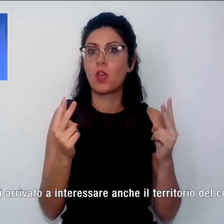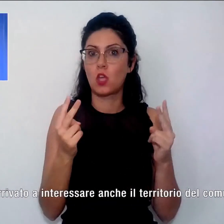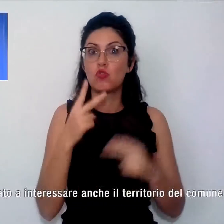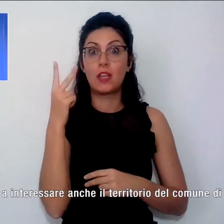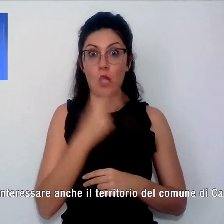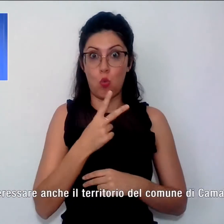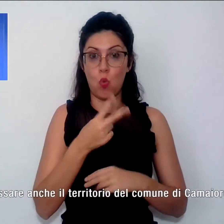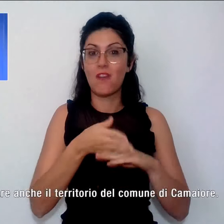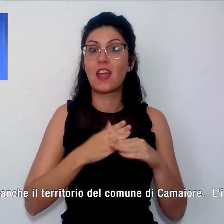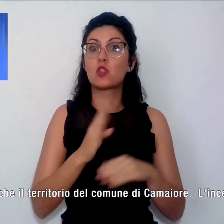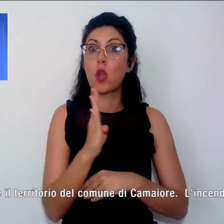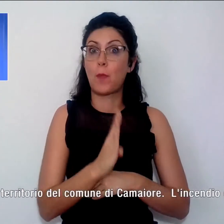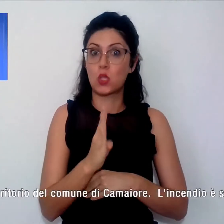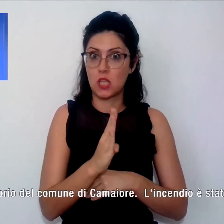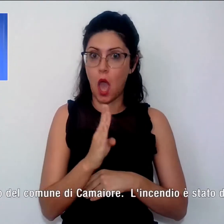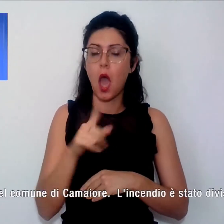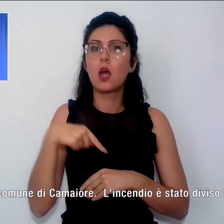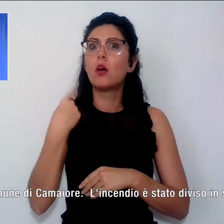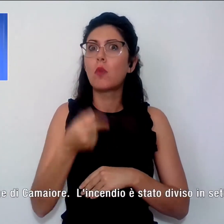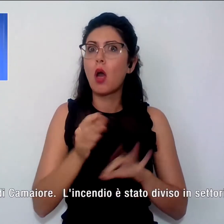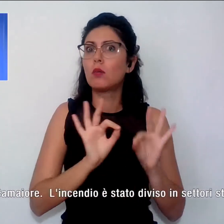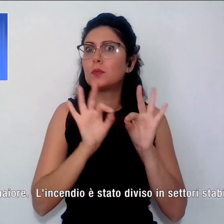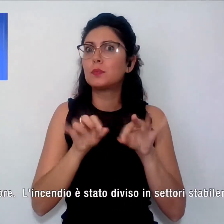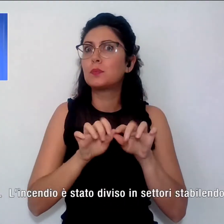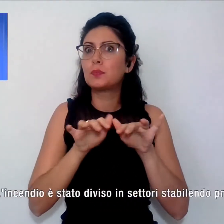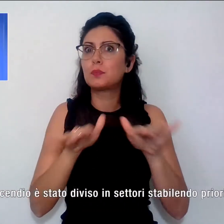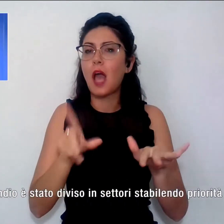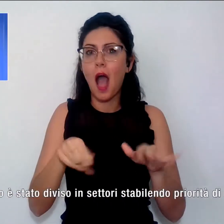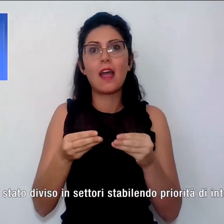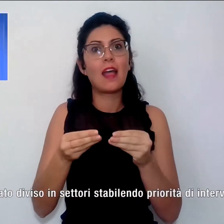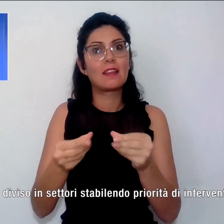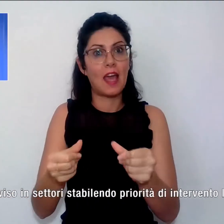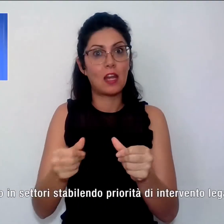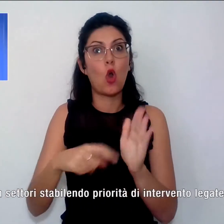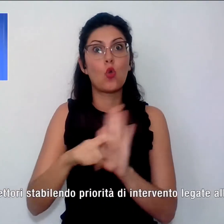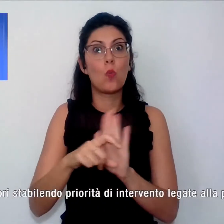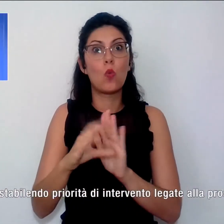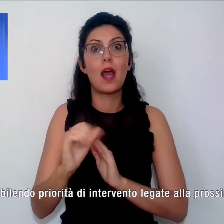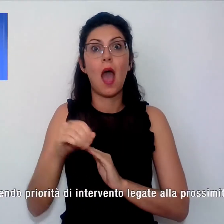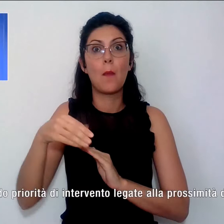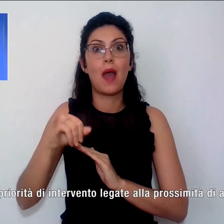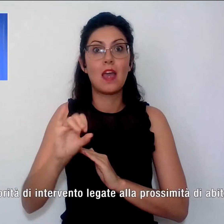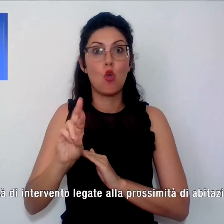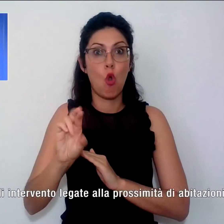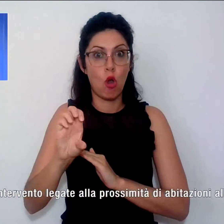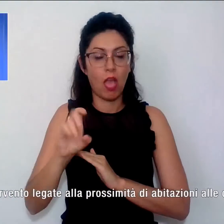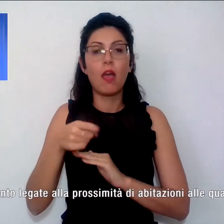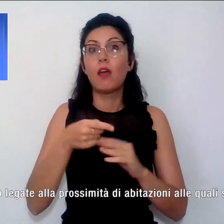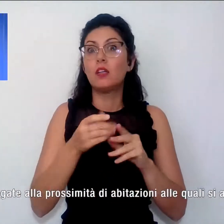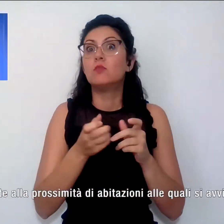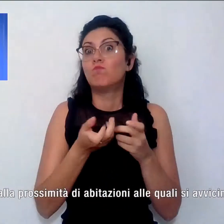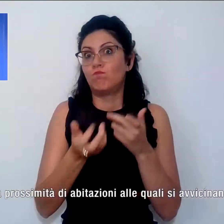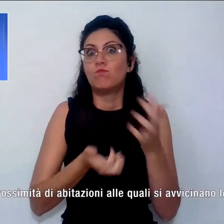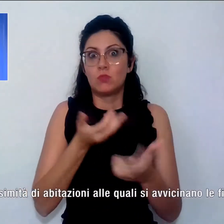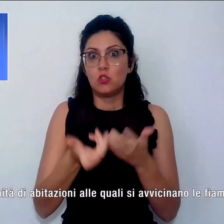Bozzano, poi arrivato a interessare anche il territorio del comune di Camaiore. L'incendio è stato diviso in settori, stabilendo